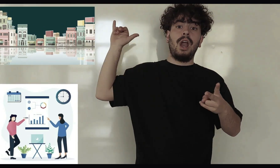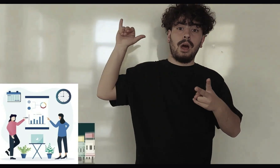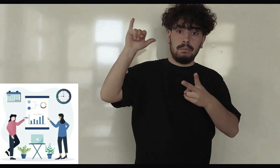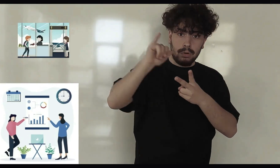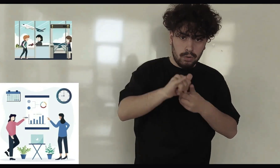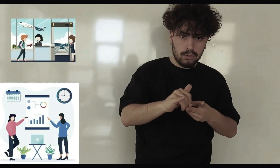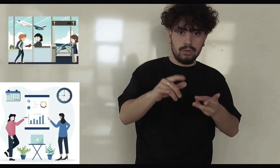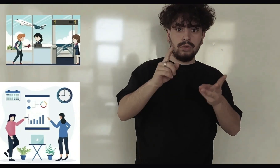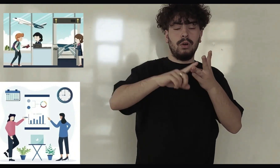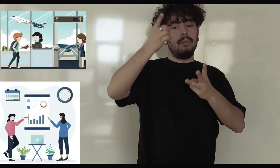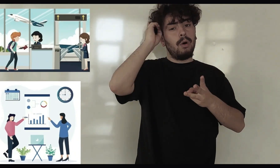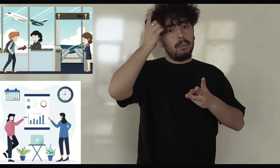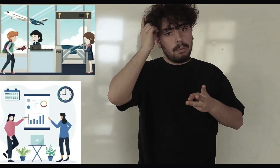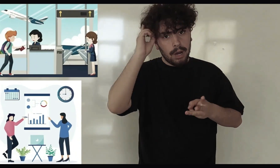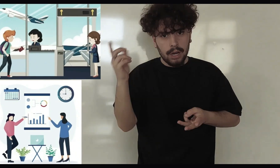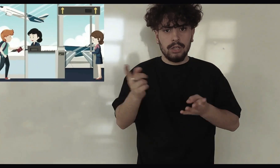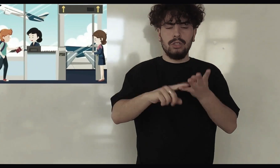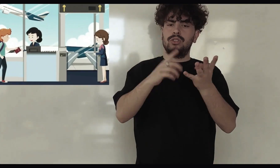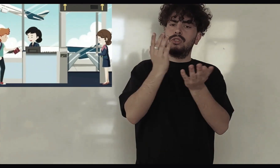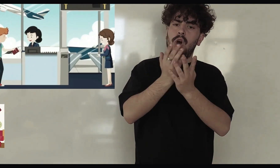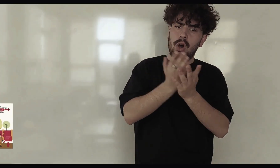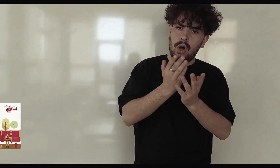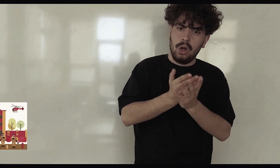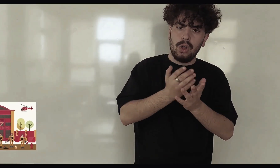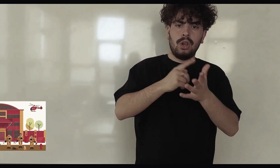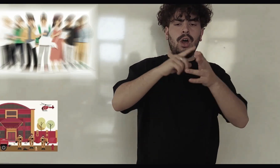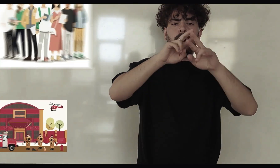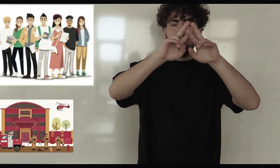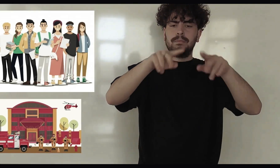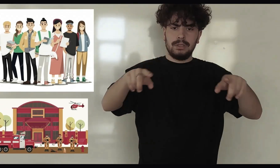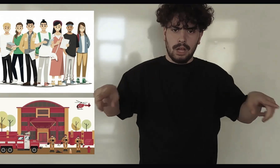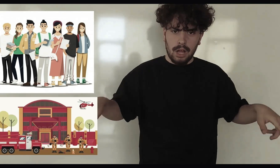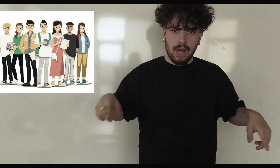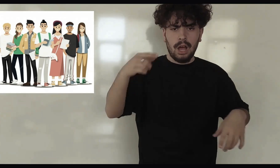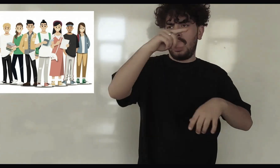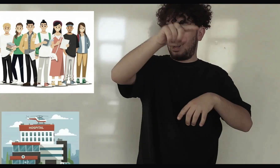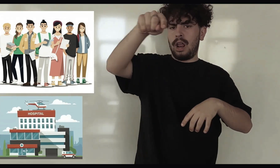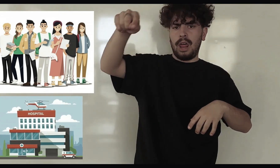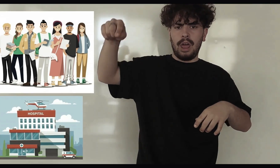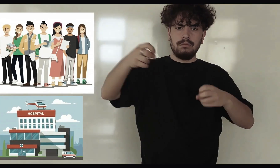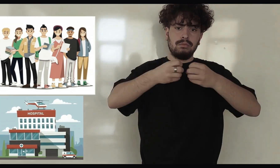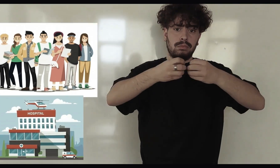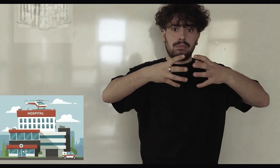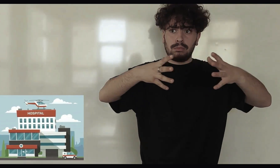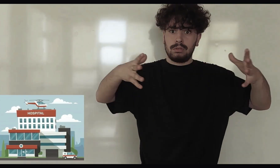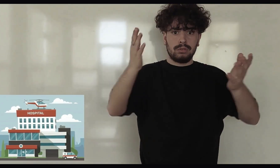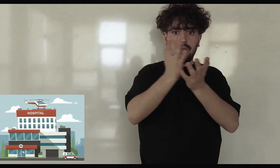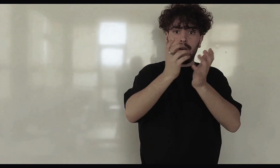Funcionava em empresas, aeroportos, os bombeiros, hospitais, escolas.